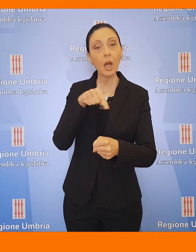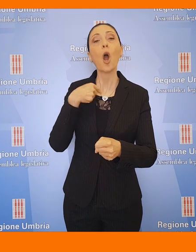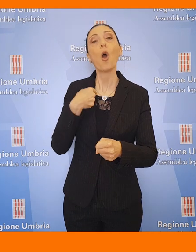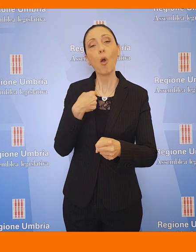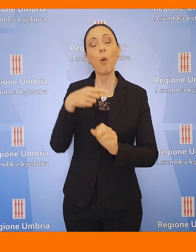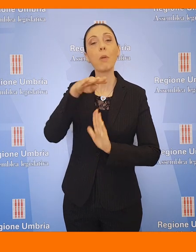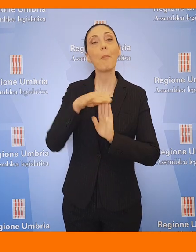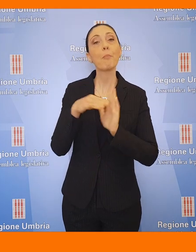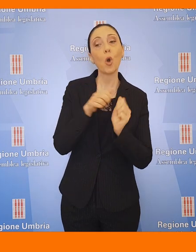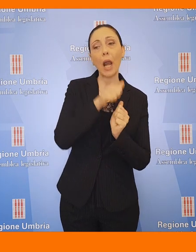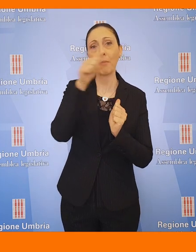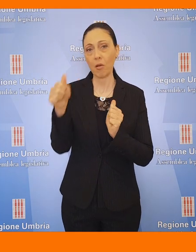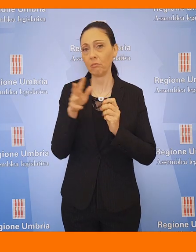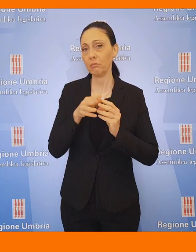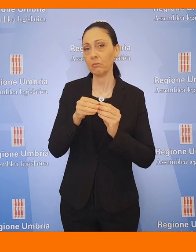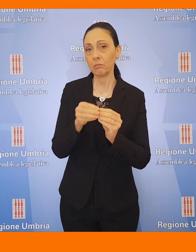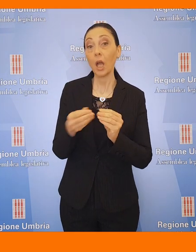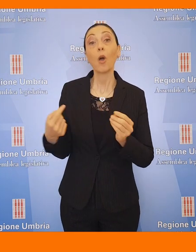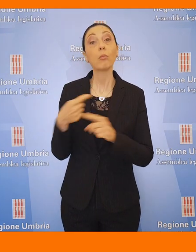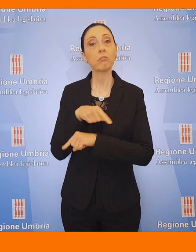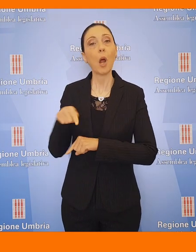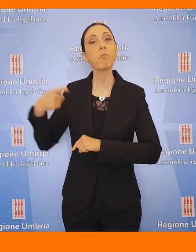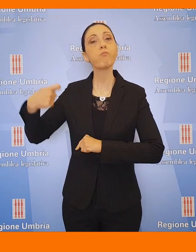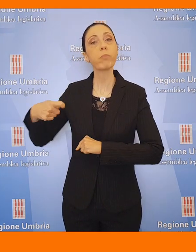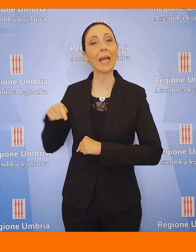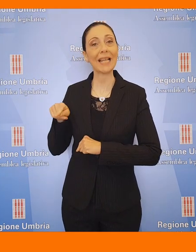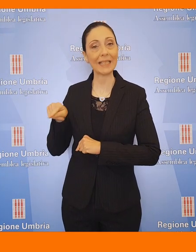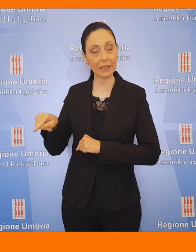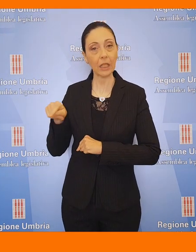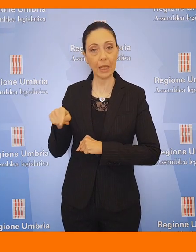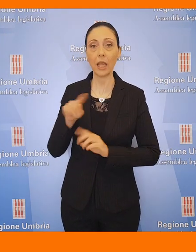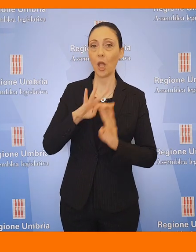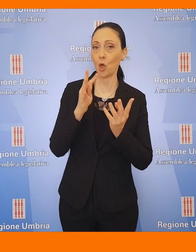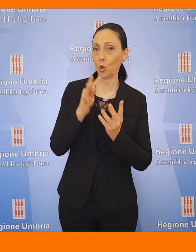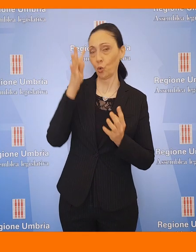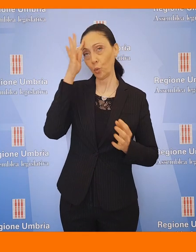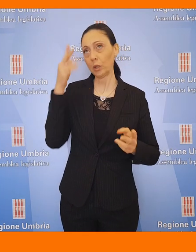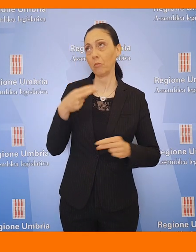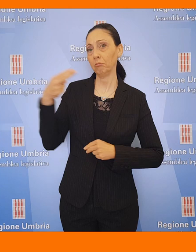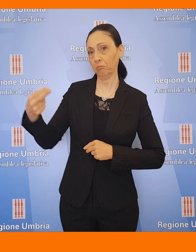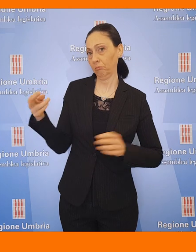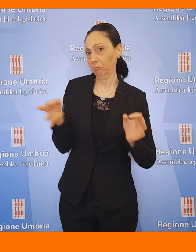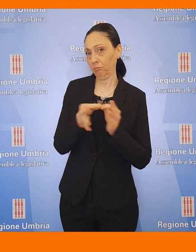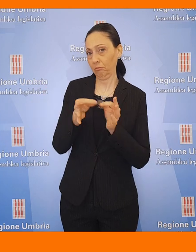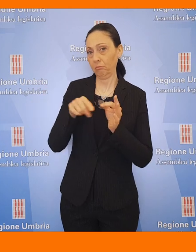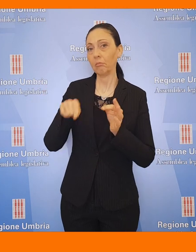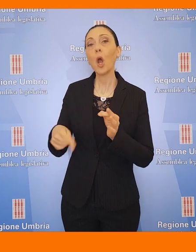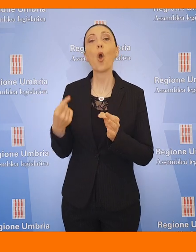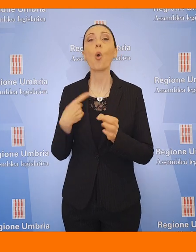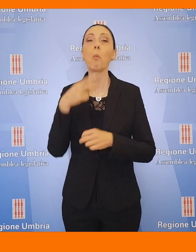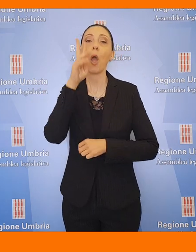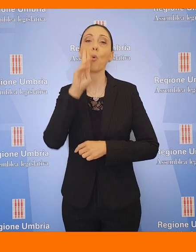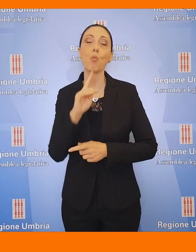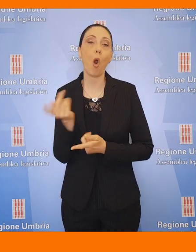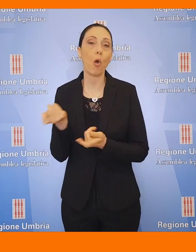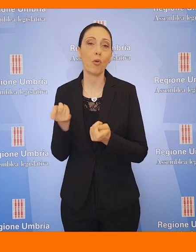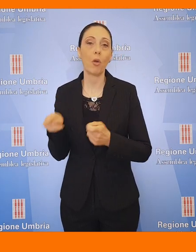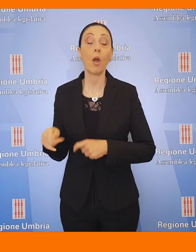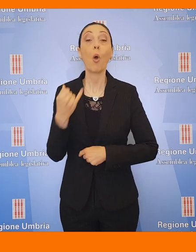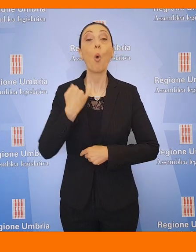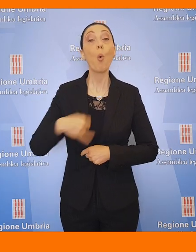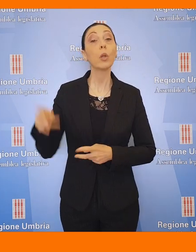spetterà l'elaborazione del programma annuale, mentre il Presidente, nominato d'intesa con la Giunta, svolgerà un ruolo gestionale.